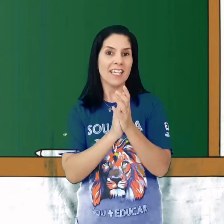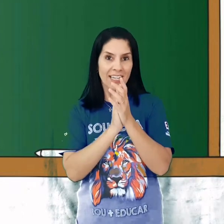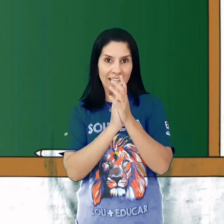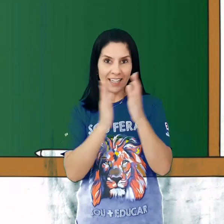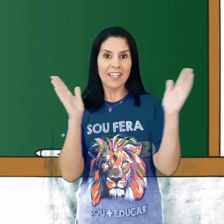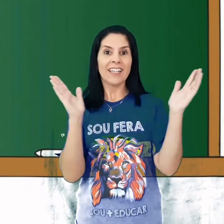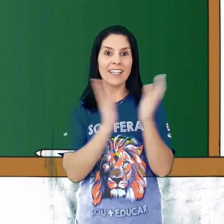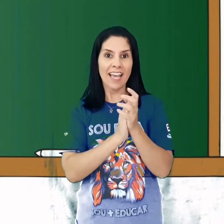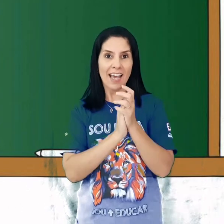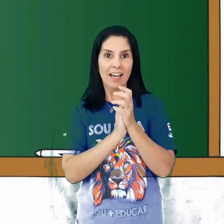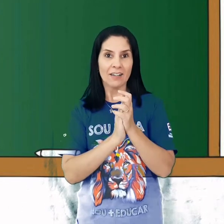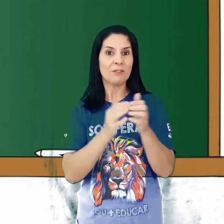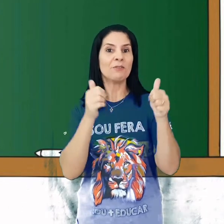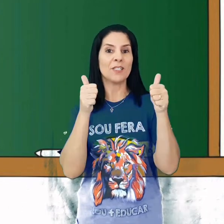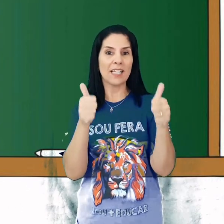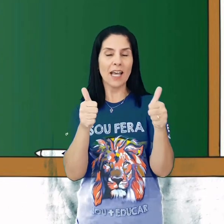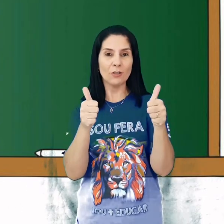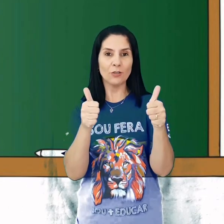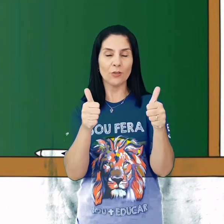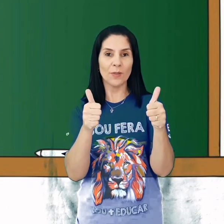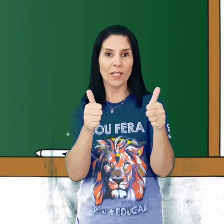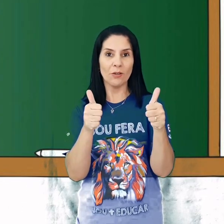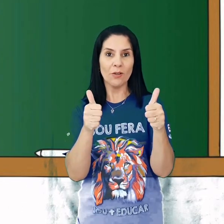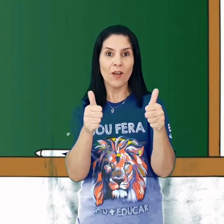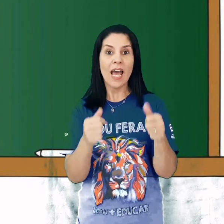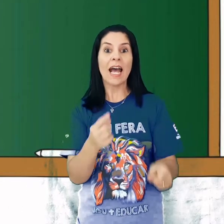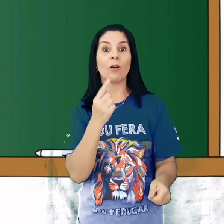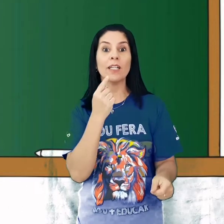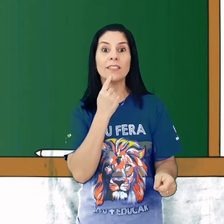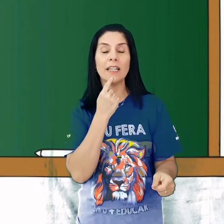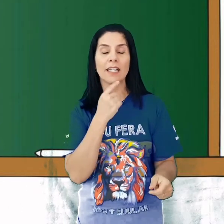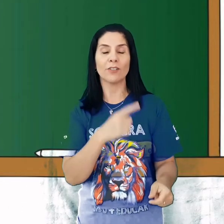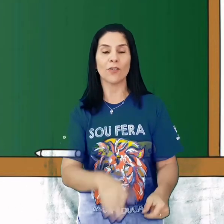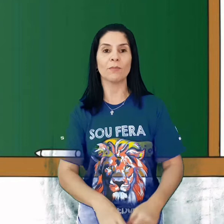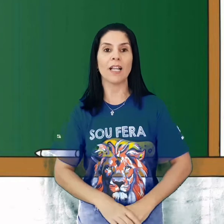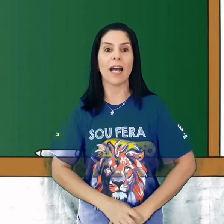Tartaruga marinha. Tartaruga Fizeram junto comigo? Agora em silêncio. Vamos lá.